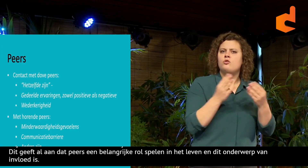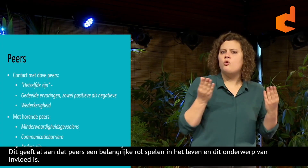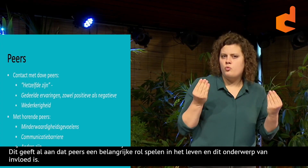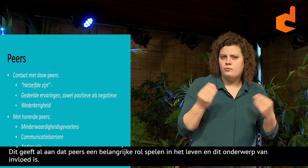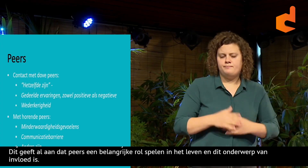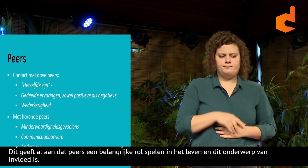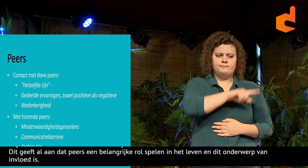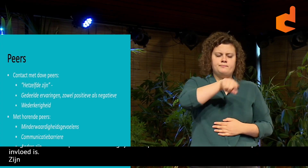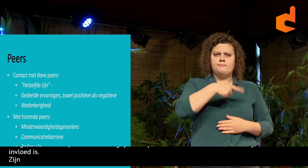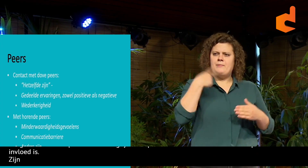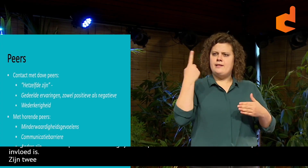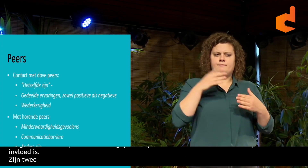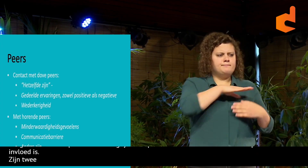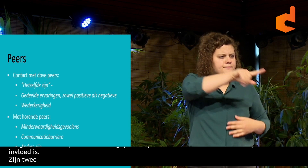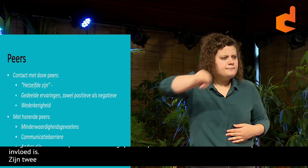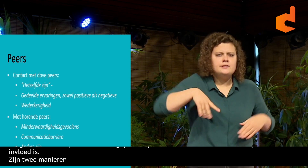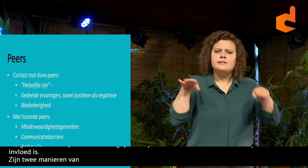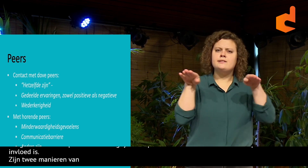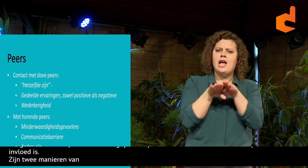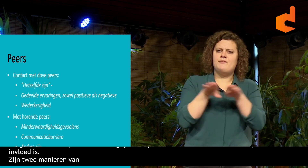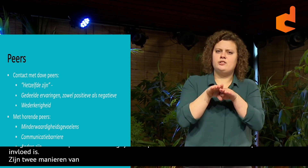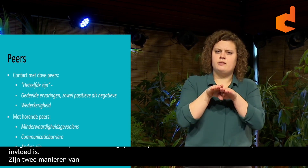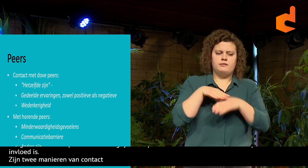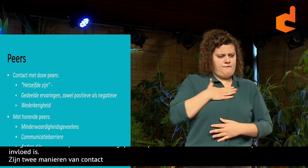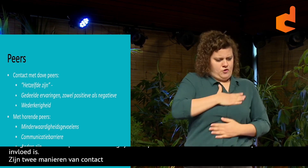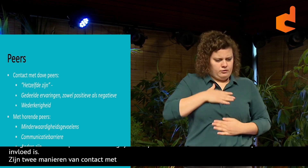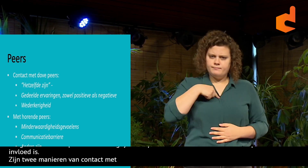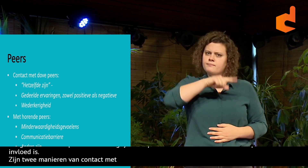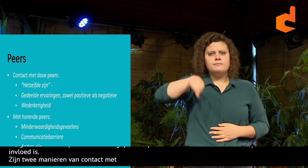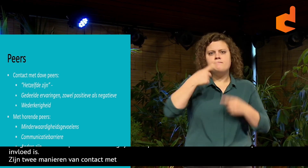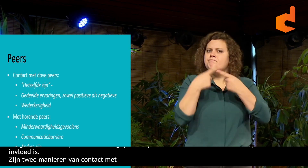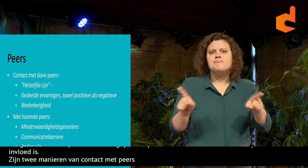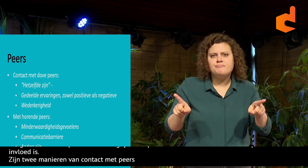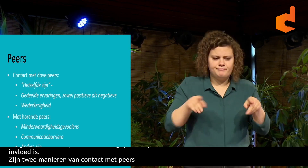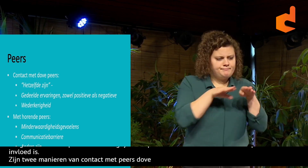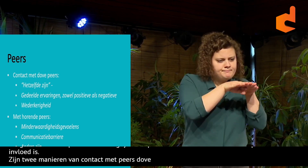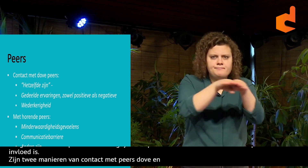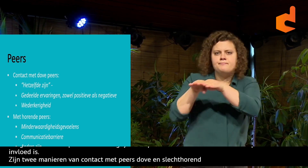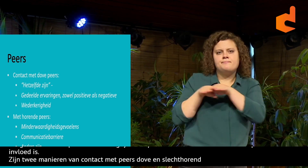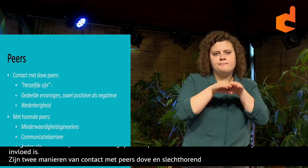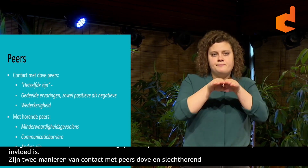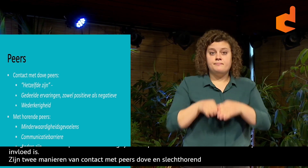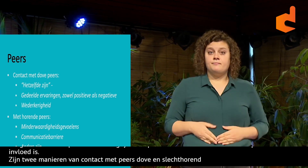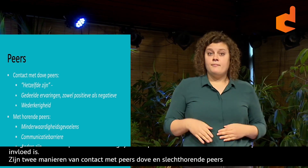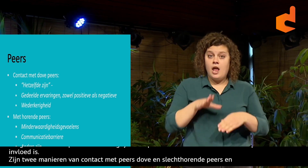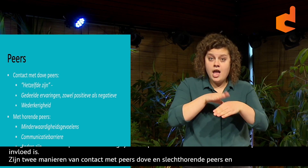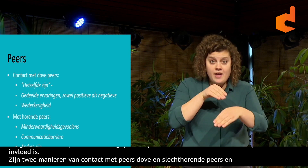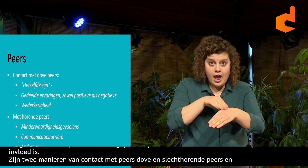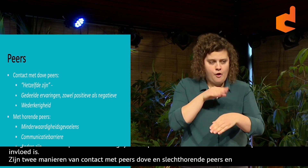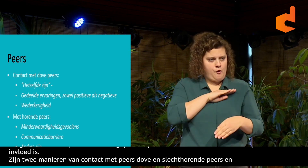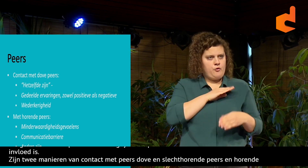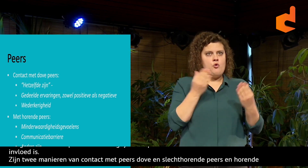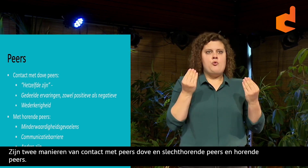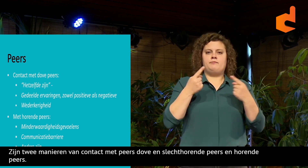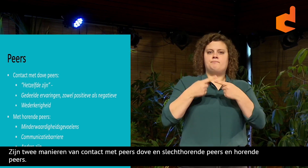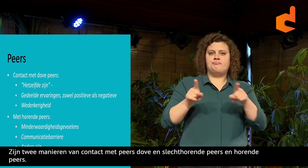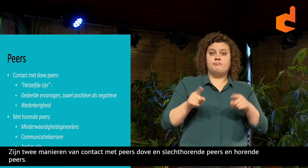Er zijn twee manieren van contact met Peers. De dove en stert horende Peers en de horende Peers. Het contact met dove en stert horende Peers